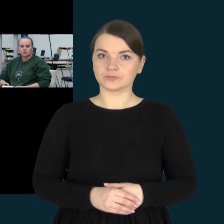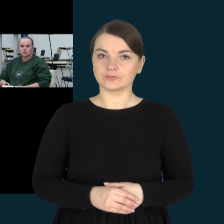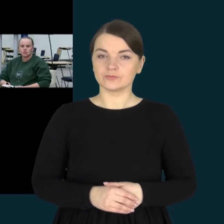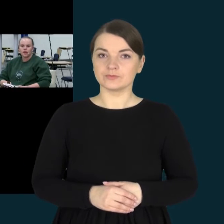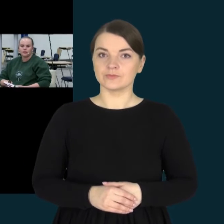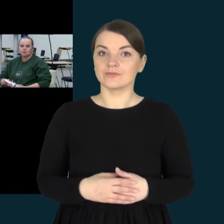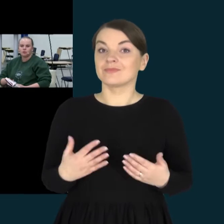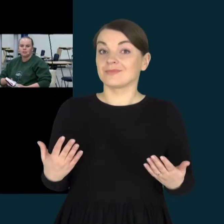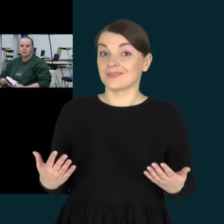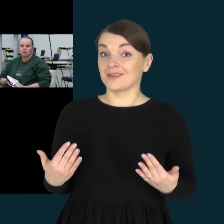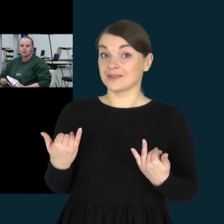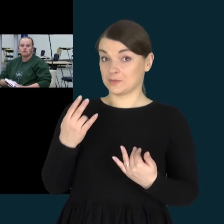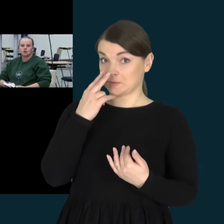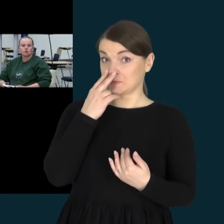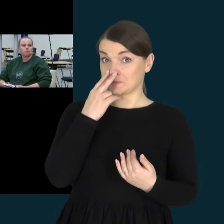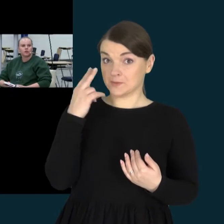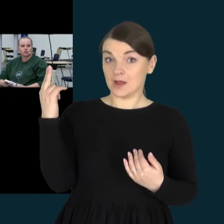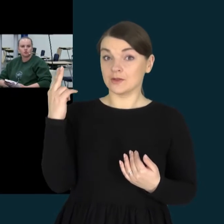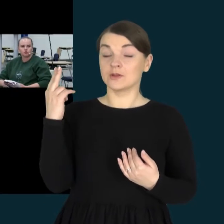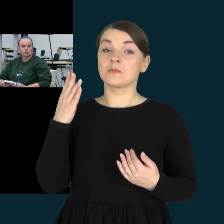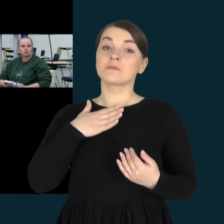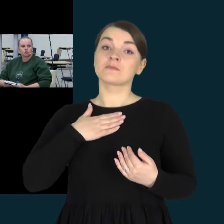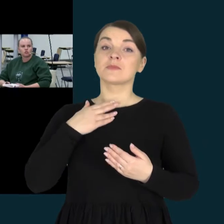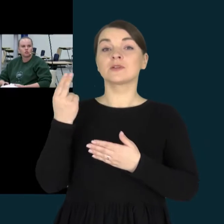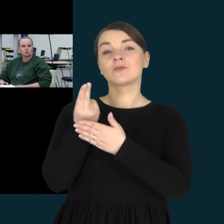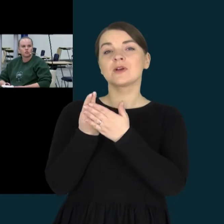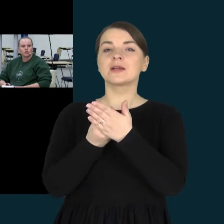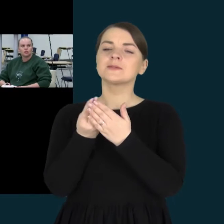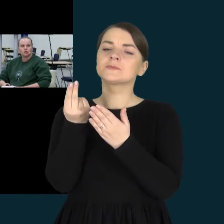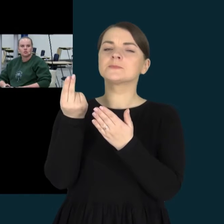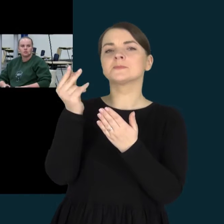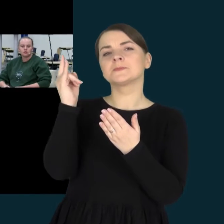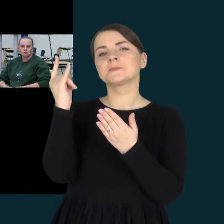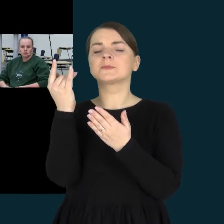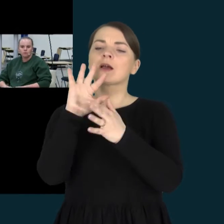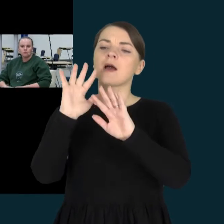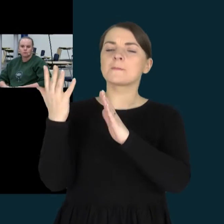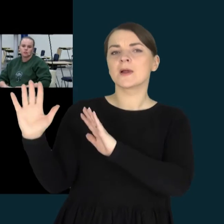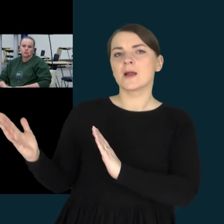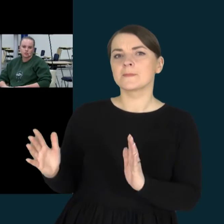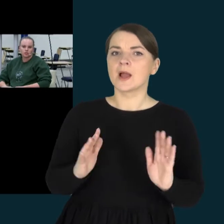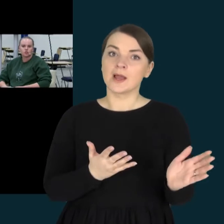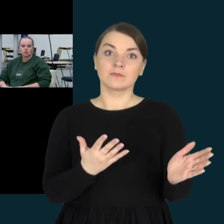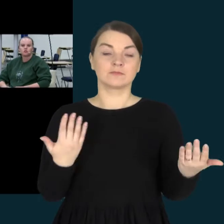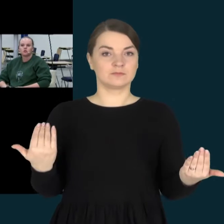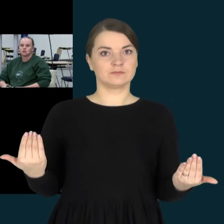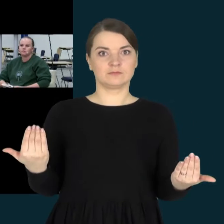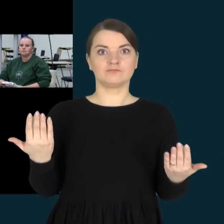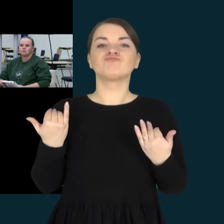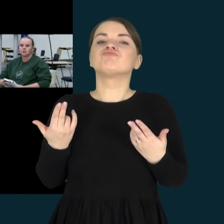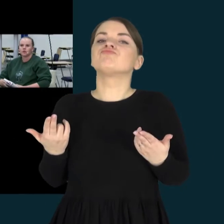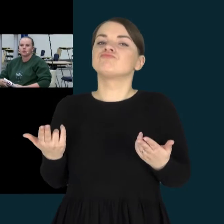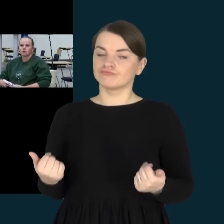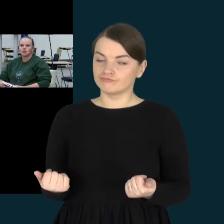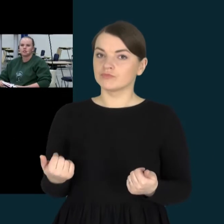Čia galite matyti mano vaiko piešinius paskutinius. Taip, jis iki šiaus